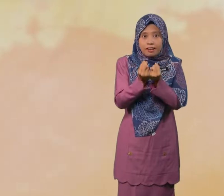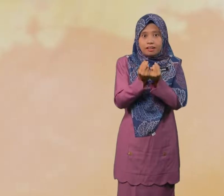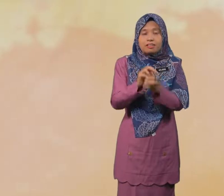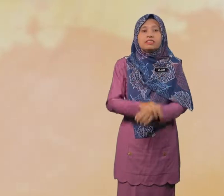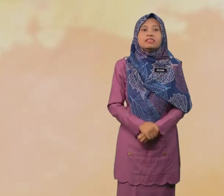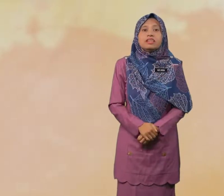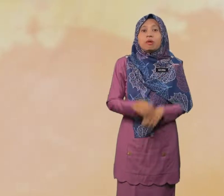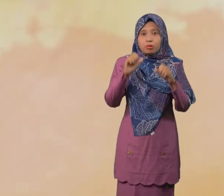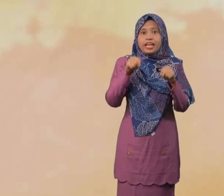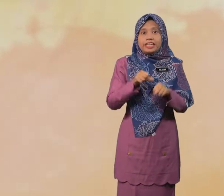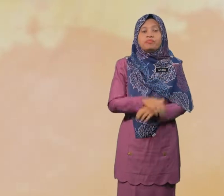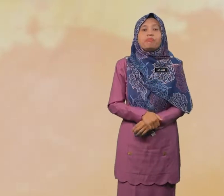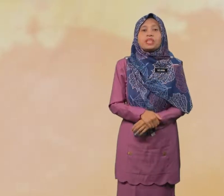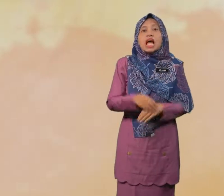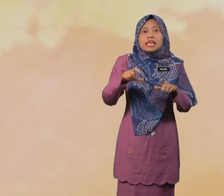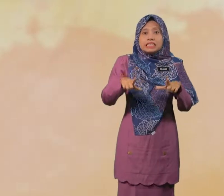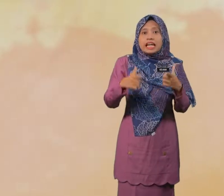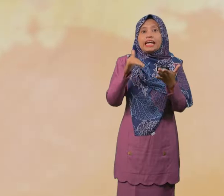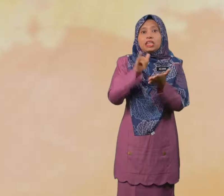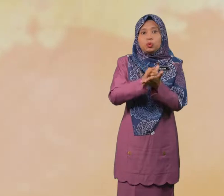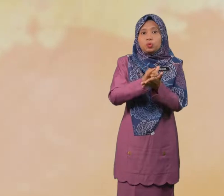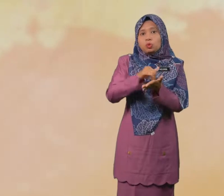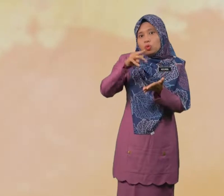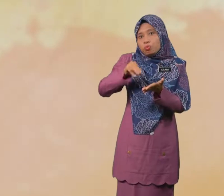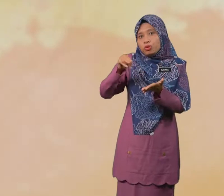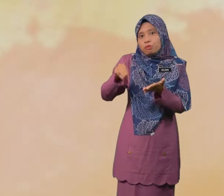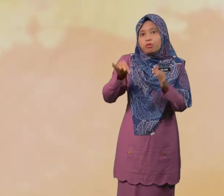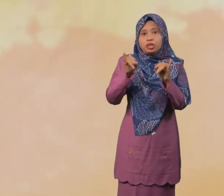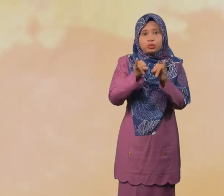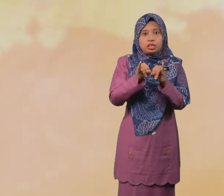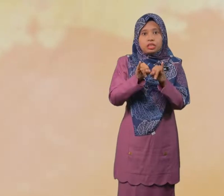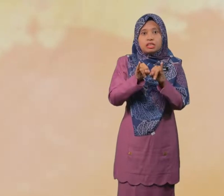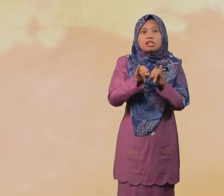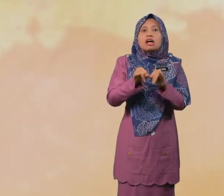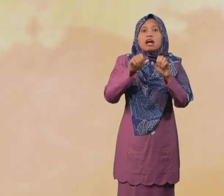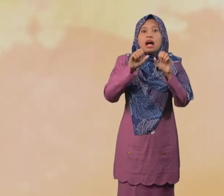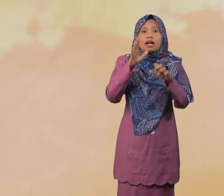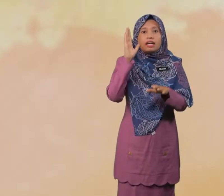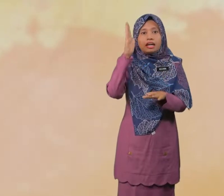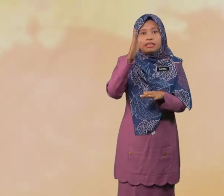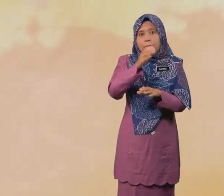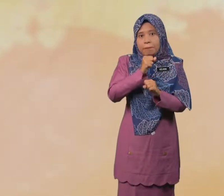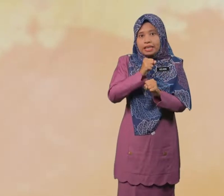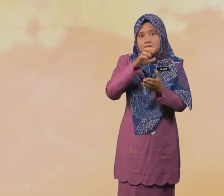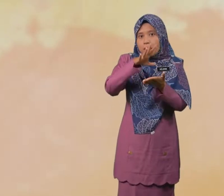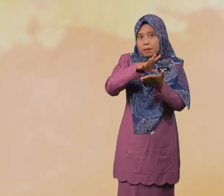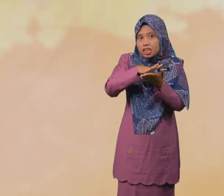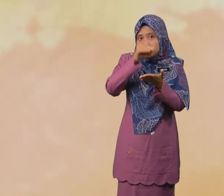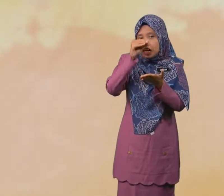Boleh ya? Selain itu, murid-murid juga akan dapat pelajar,